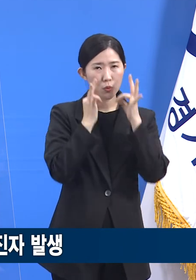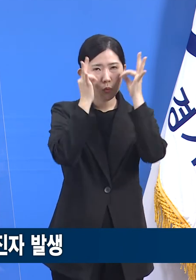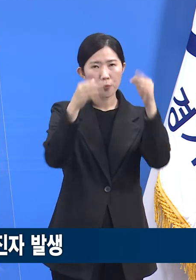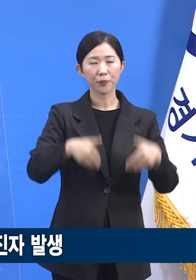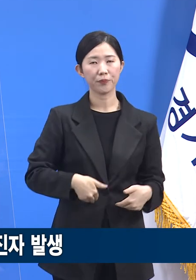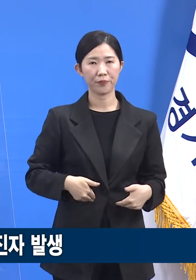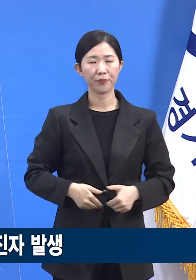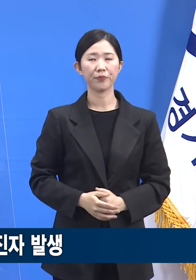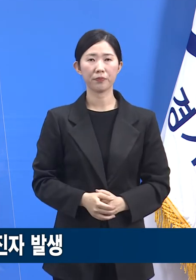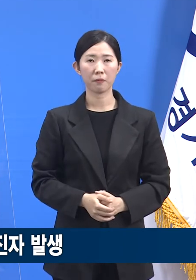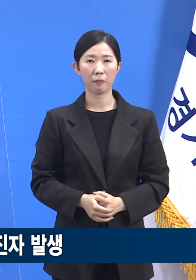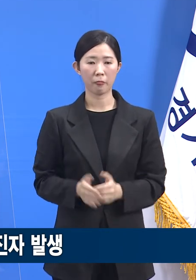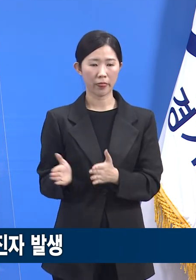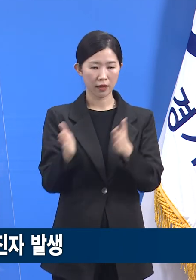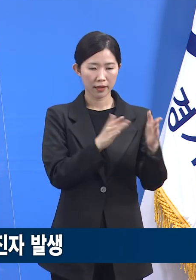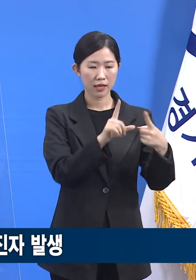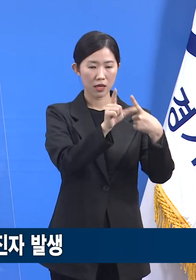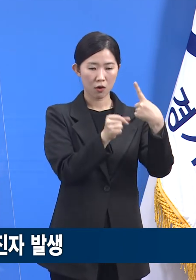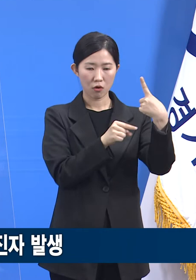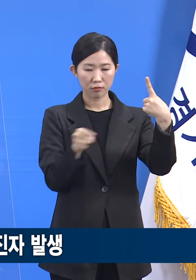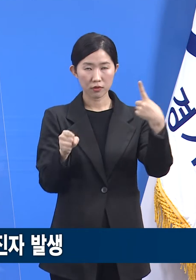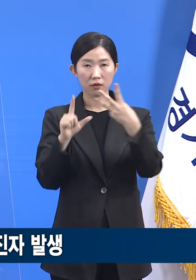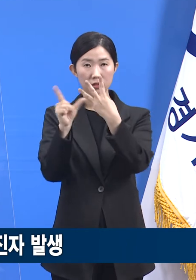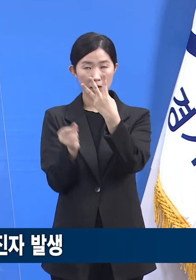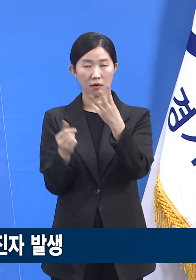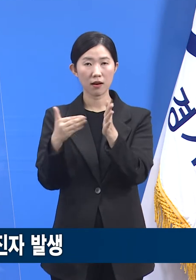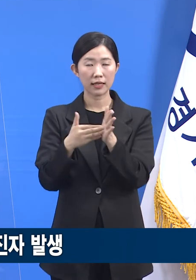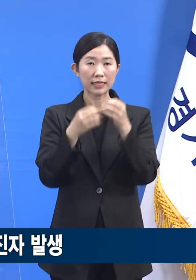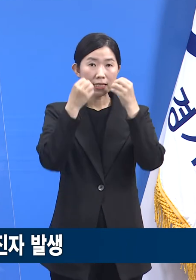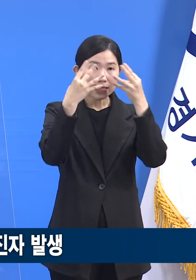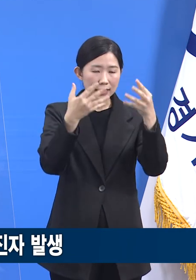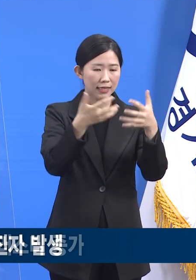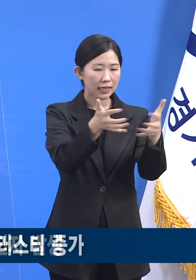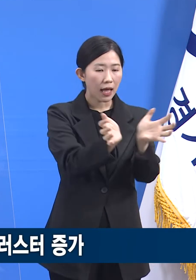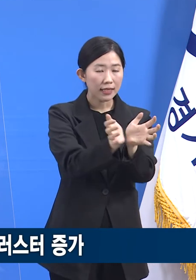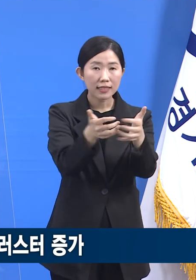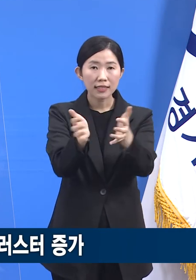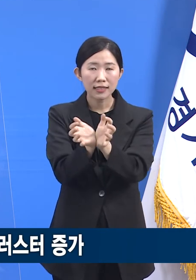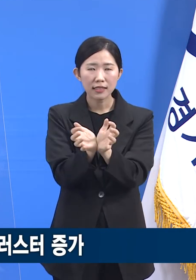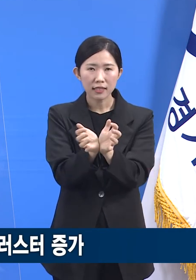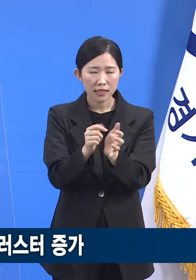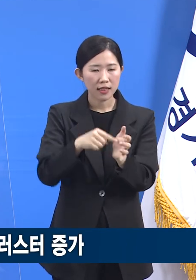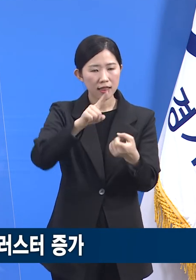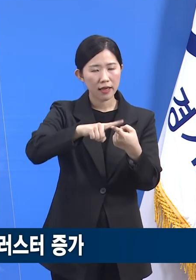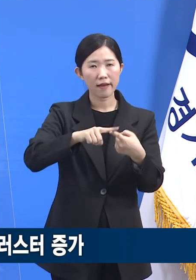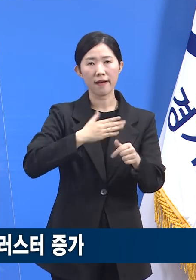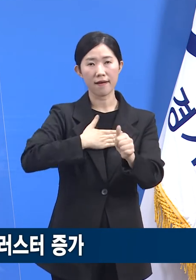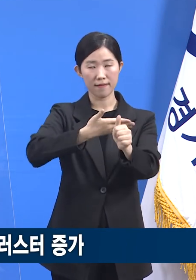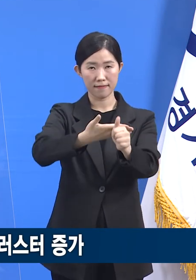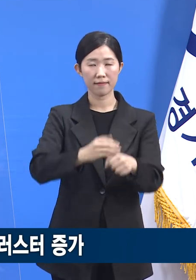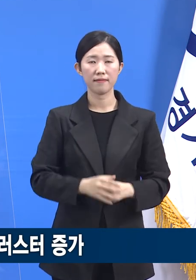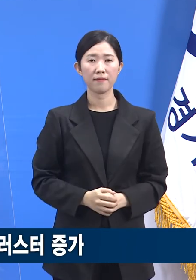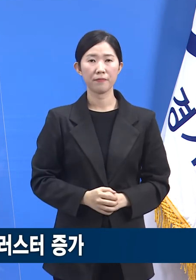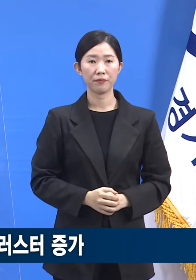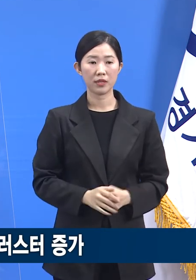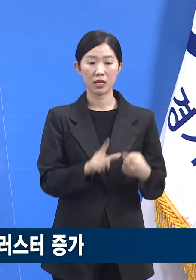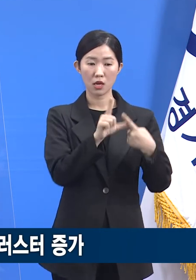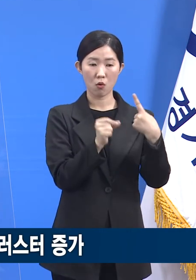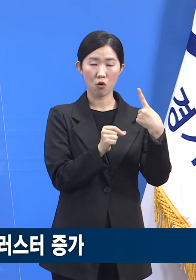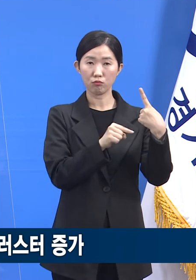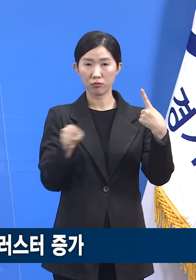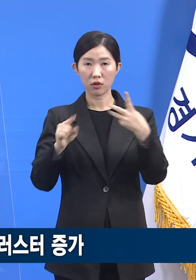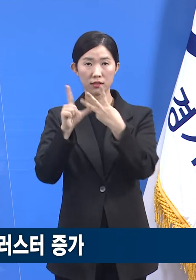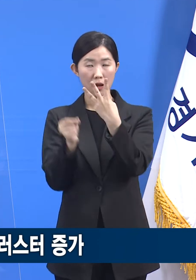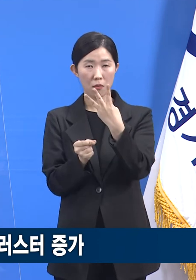1월부터 3월까지 신규 집단 감염 클러스터 발생 추이에 대해서 말씀드립니다. 1월부터 3월